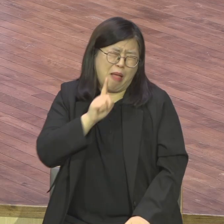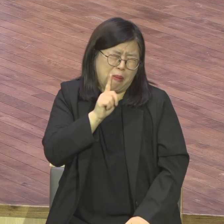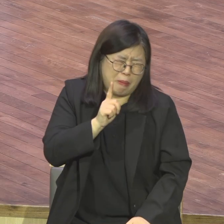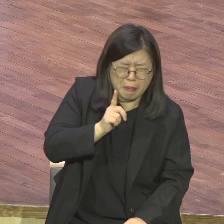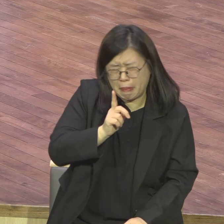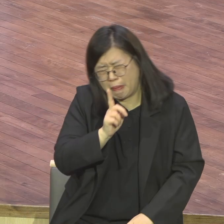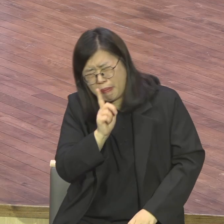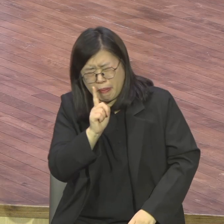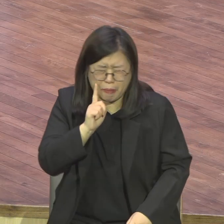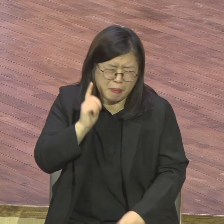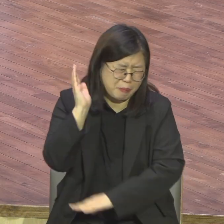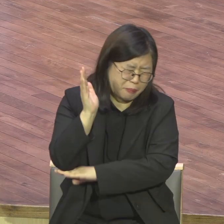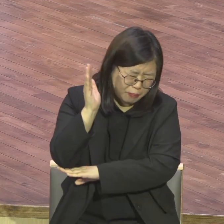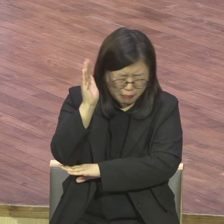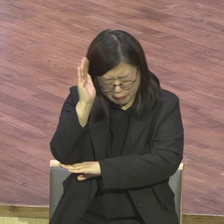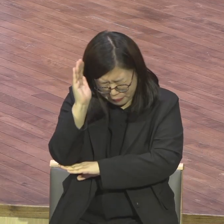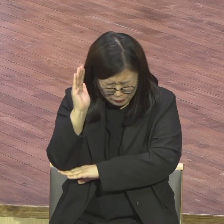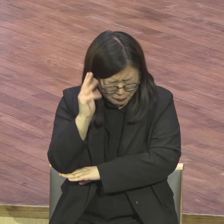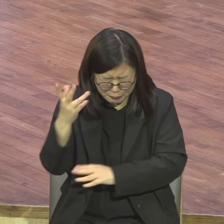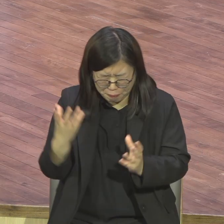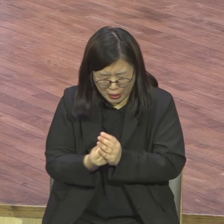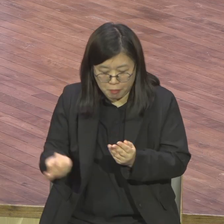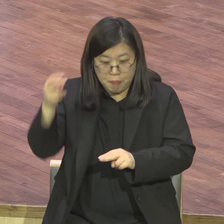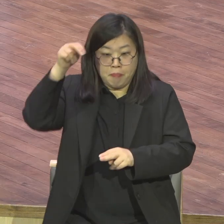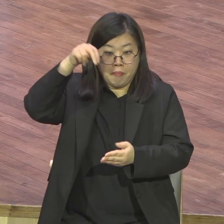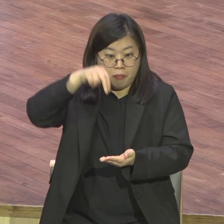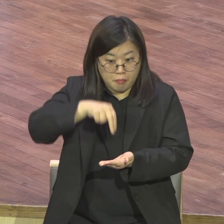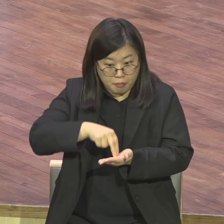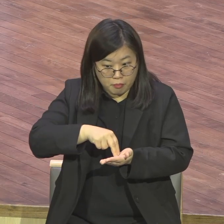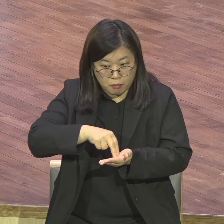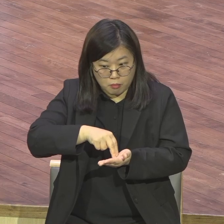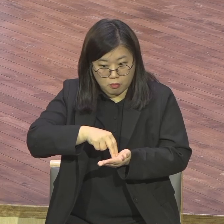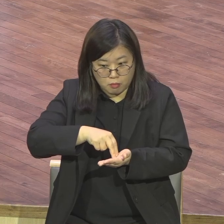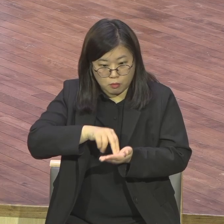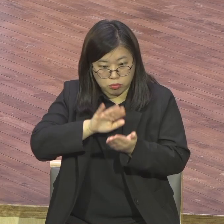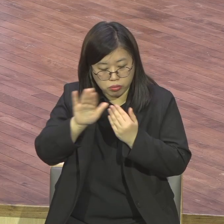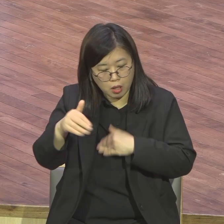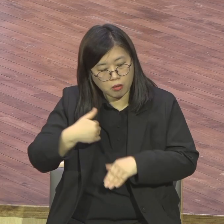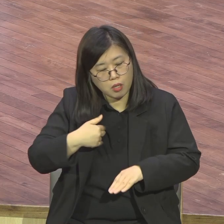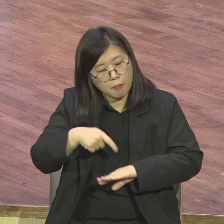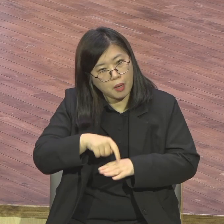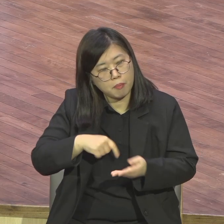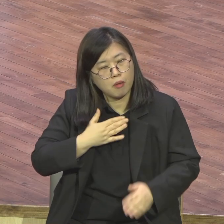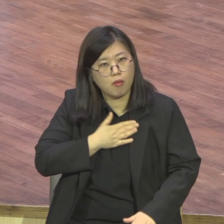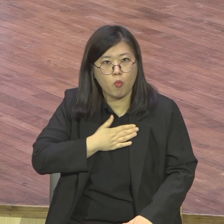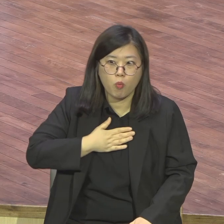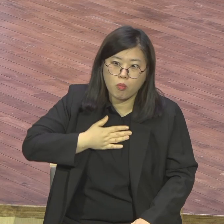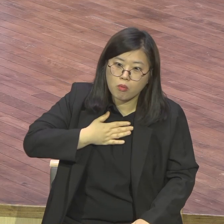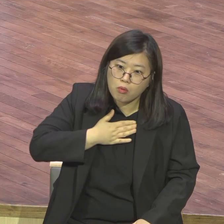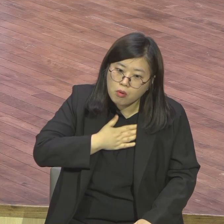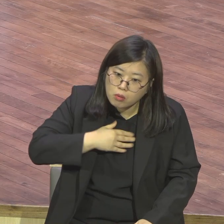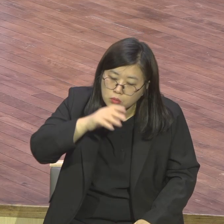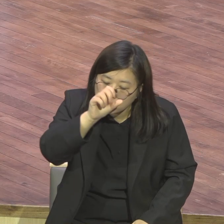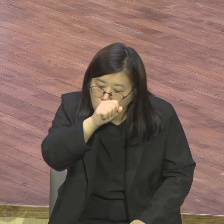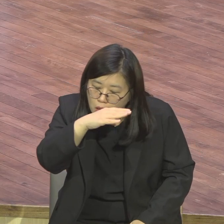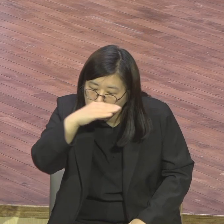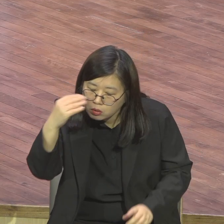버스도 못한 내가 늘 부러웠어요 시골버스 가면 이사가지고 성경 여러분 이